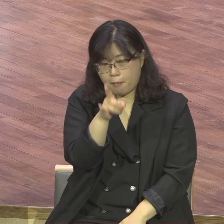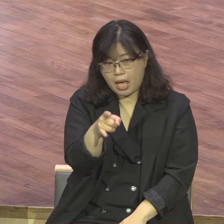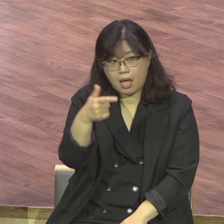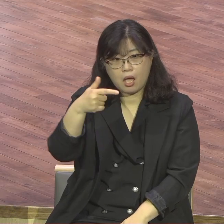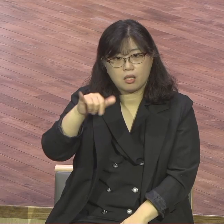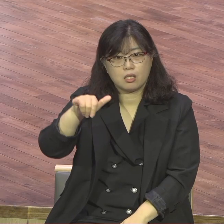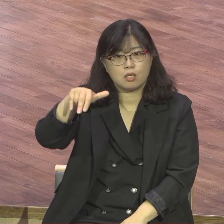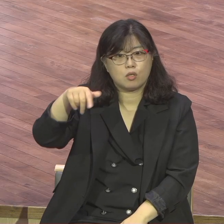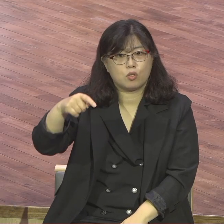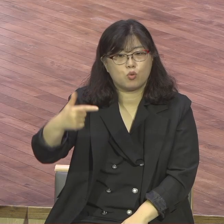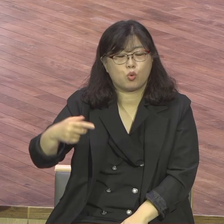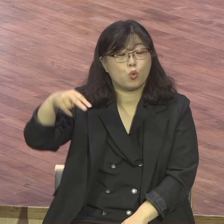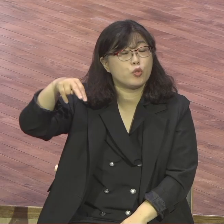라는 책에서 나오는 이야기예요